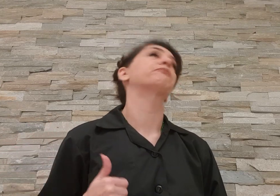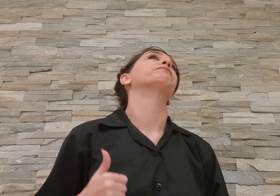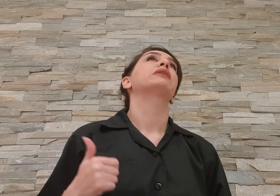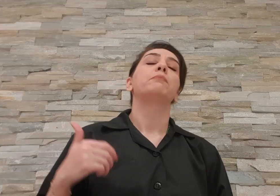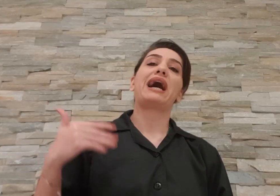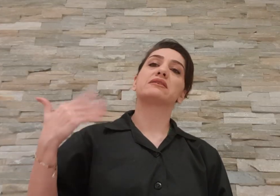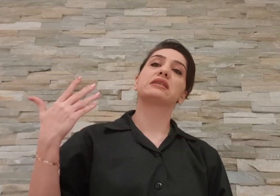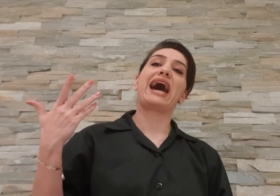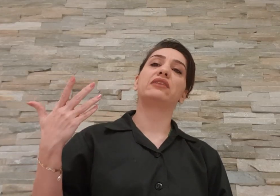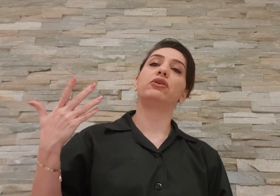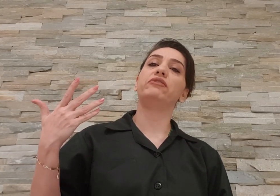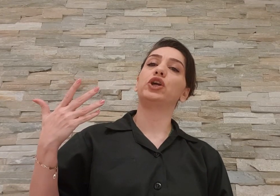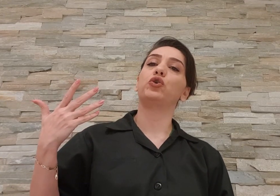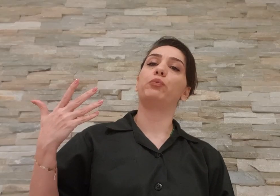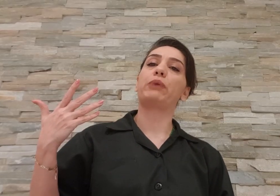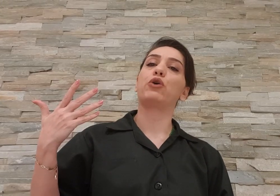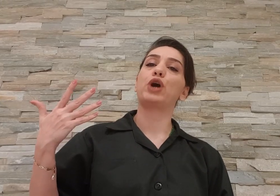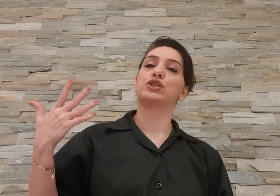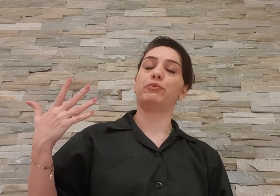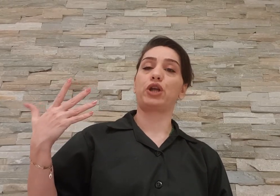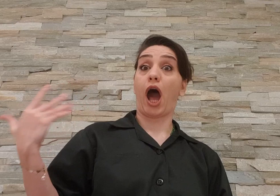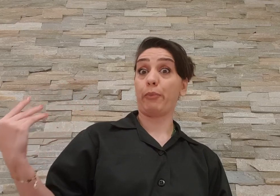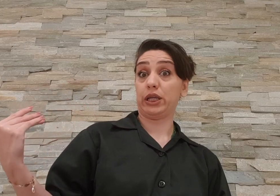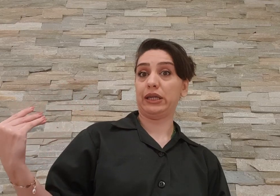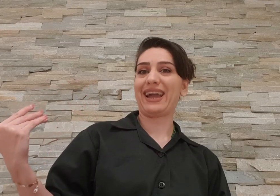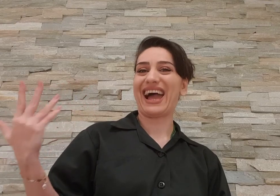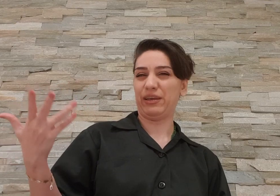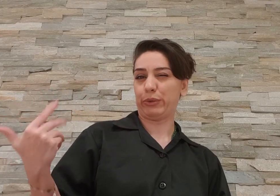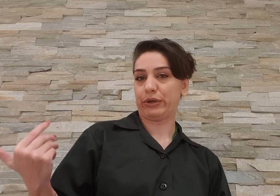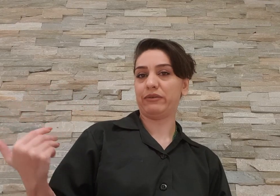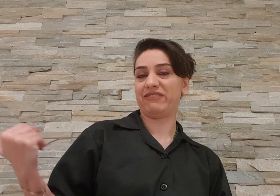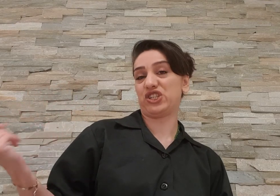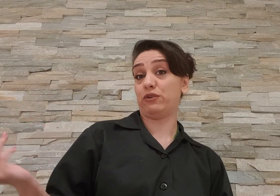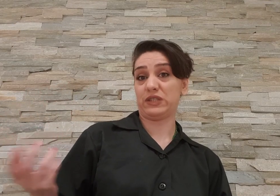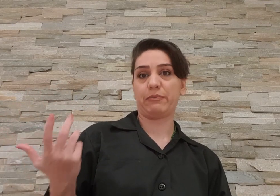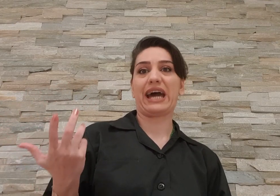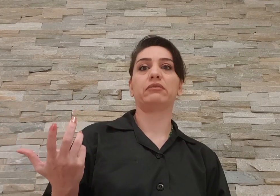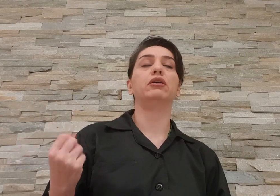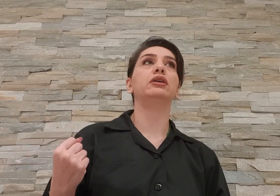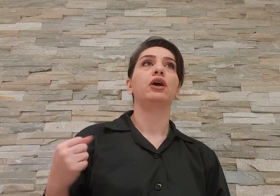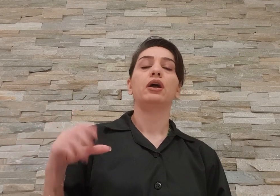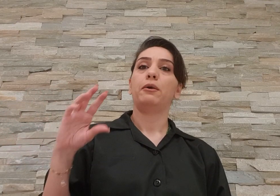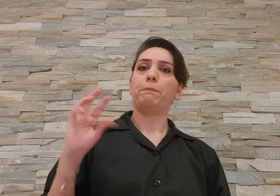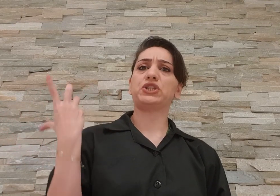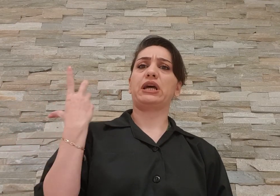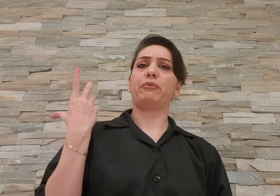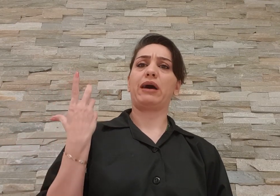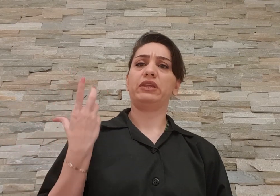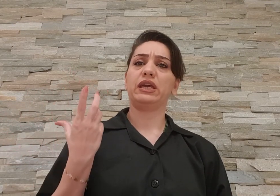بر اساس اهدافیه که خب مقام معظم رحبری علی بابا و چل دوزد بغداد میشینن با هم دیگه